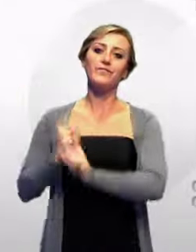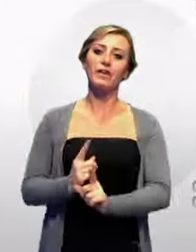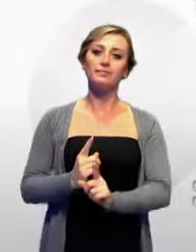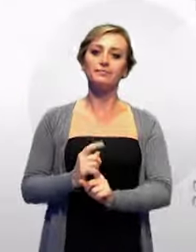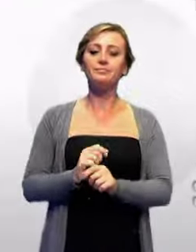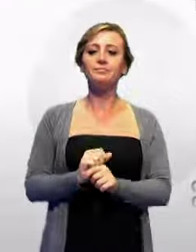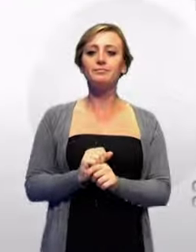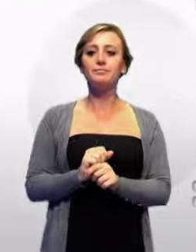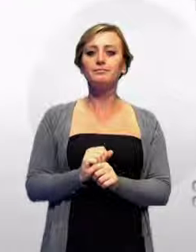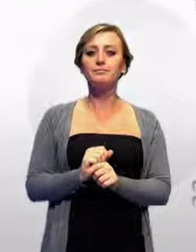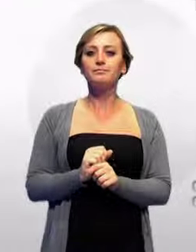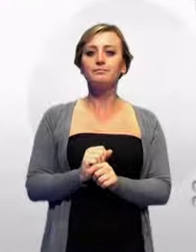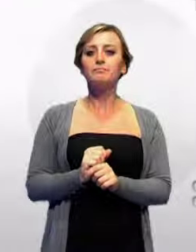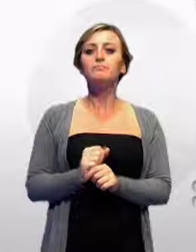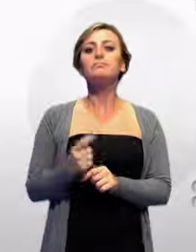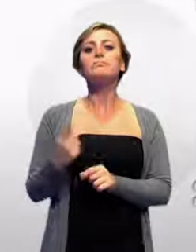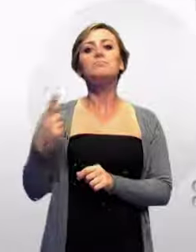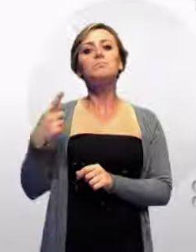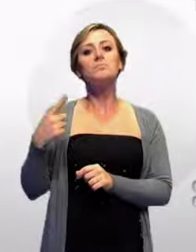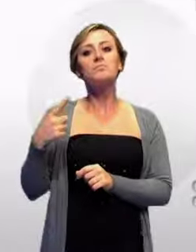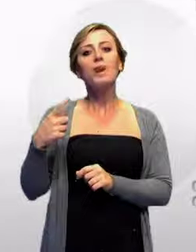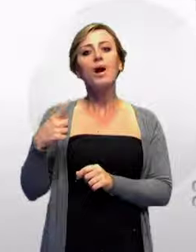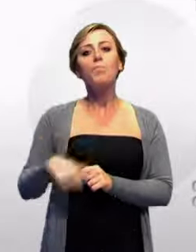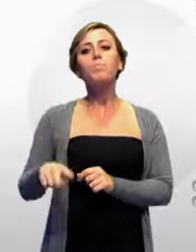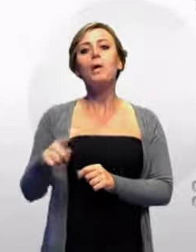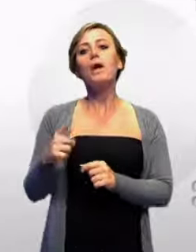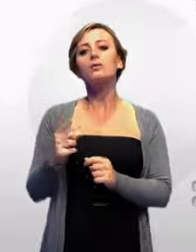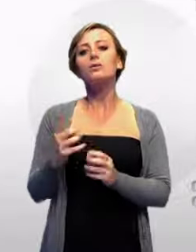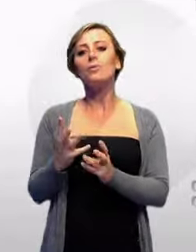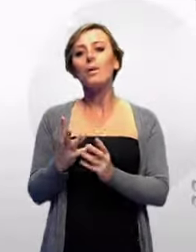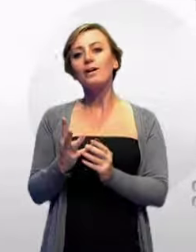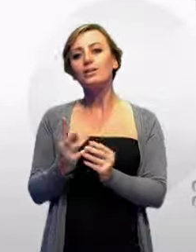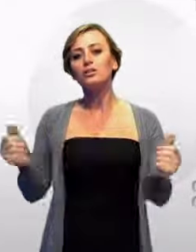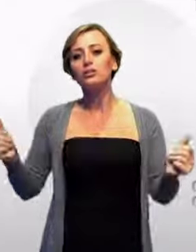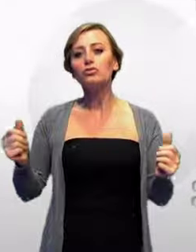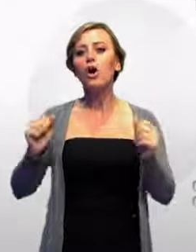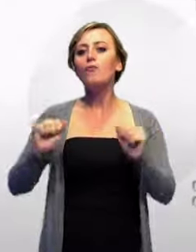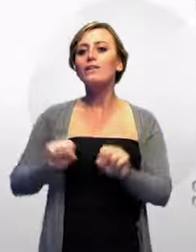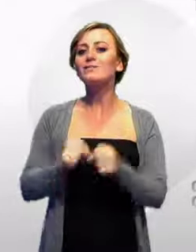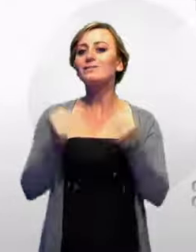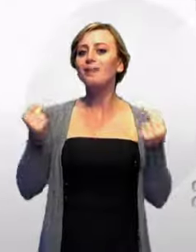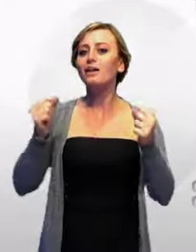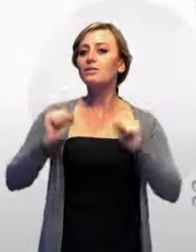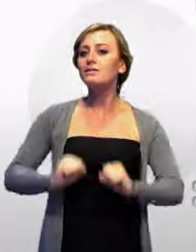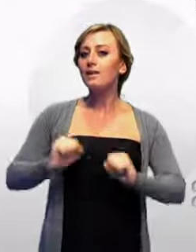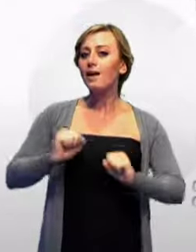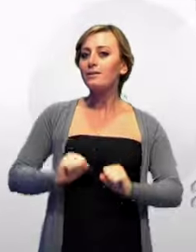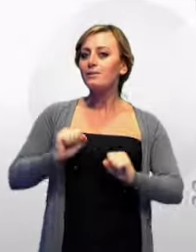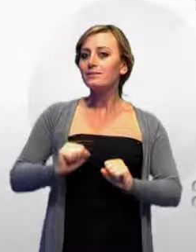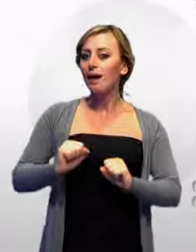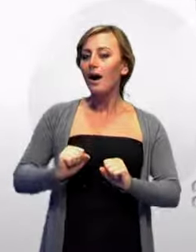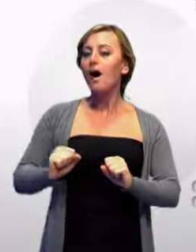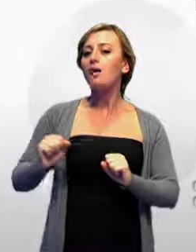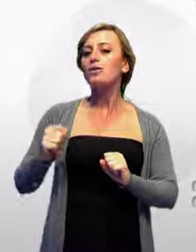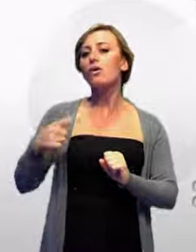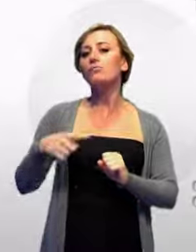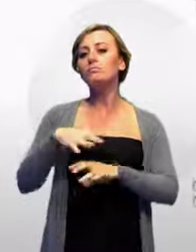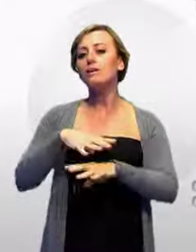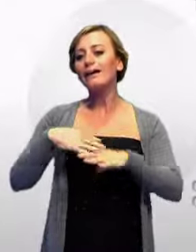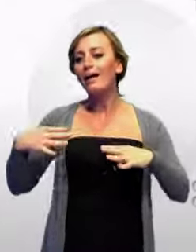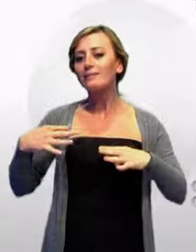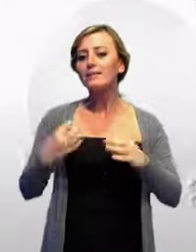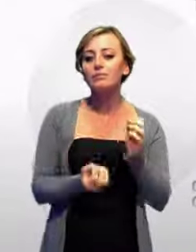rischi e su fasce di età particolarmente sensibili come i bambini e gli anziani, abolendo il ticket sulle indagini